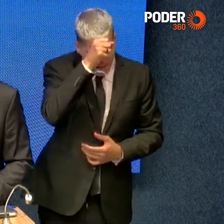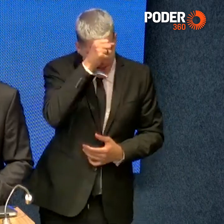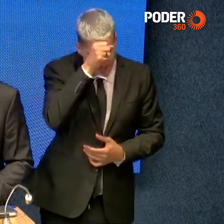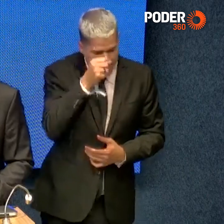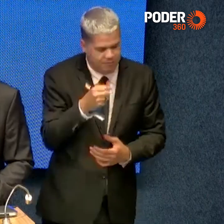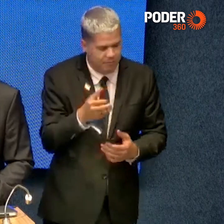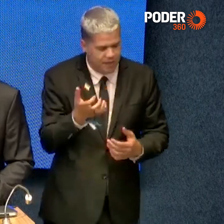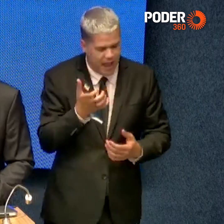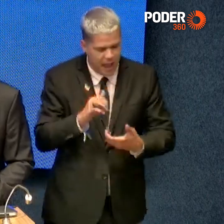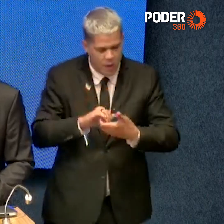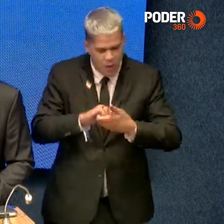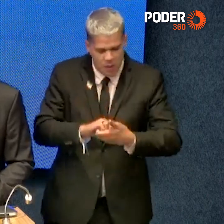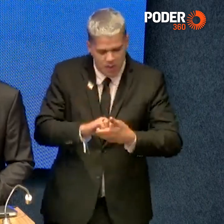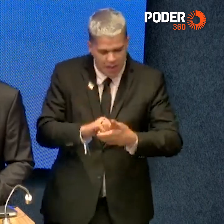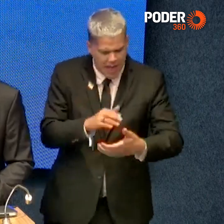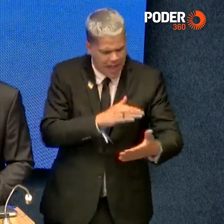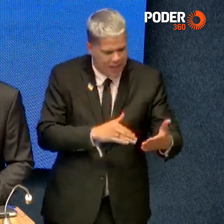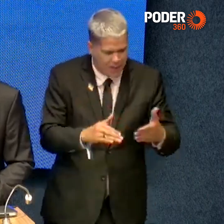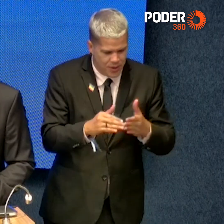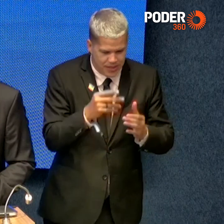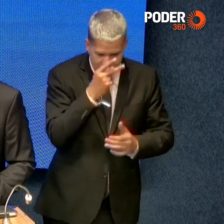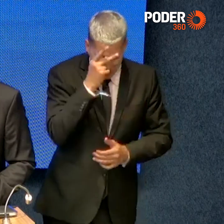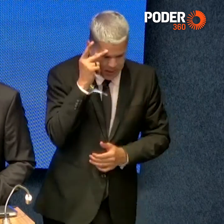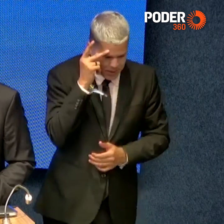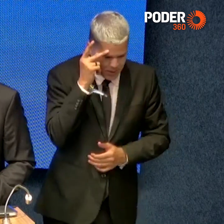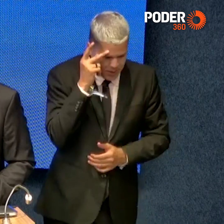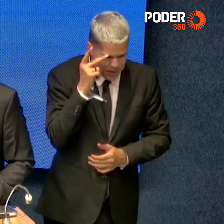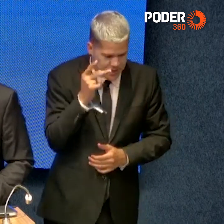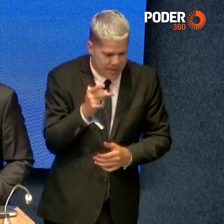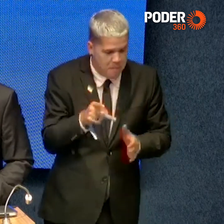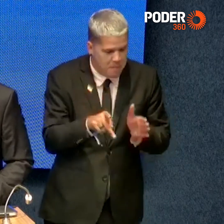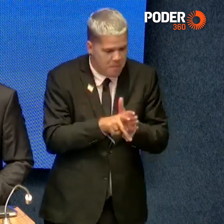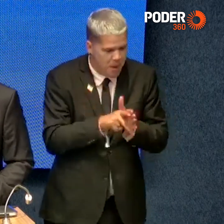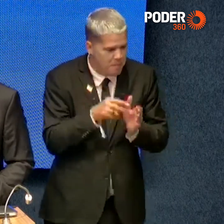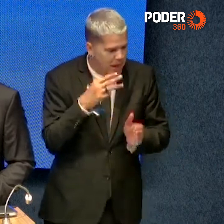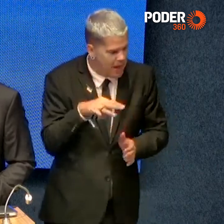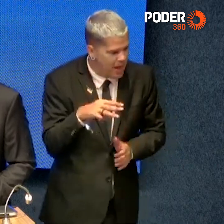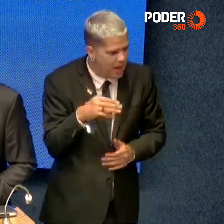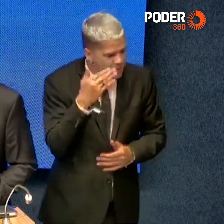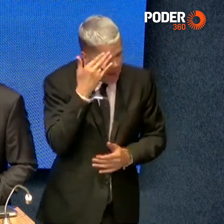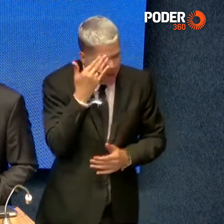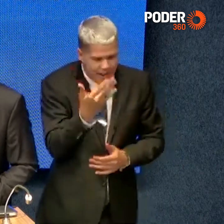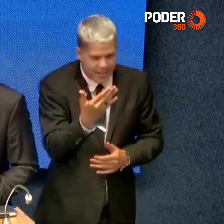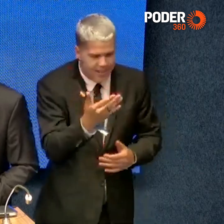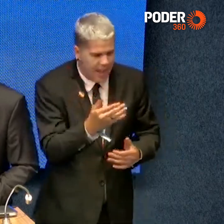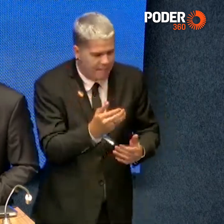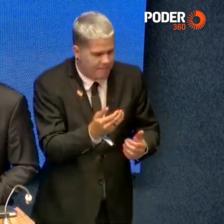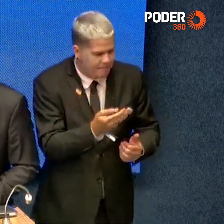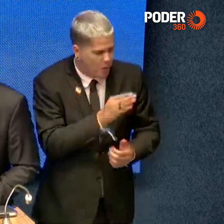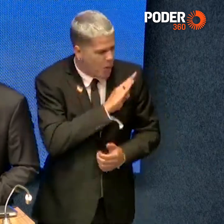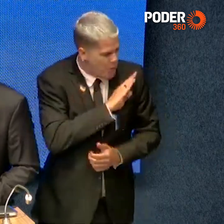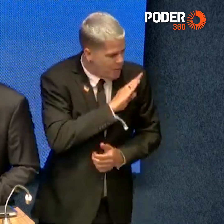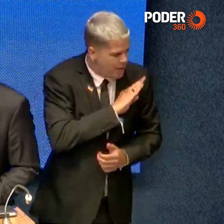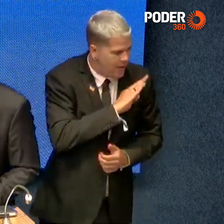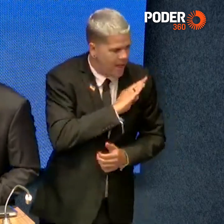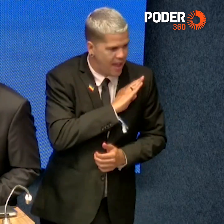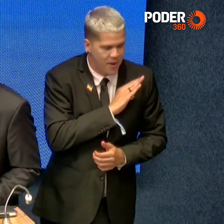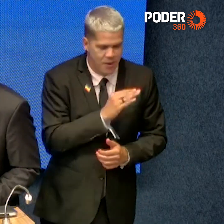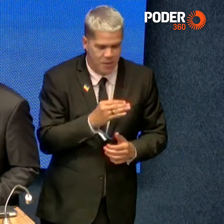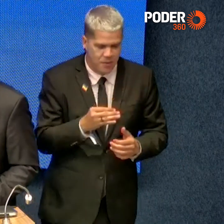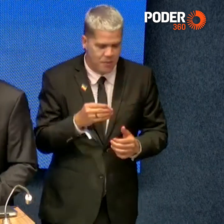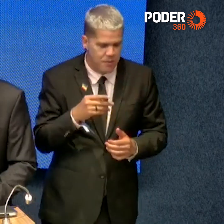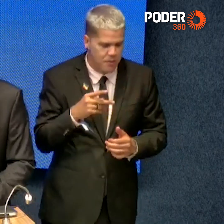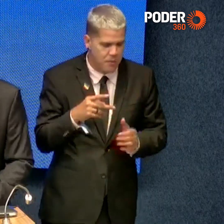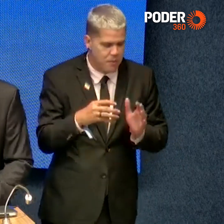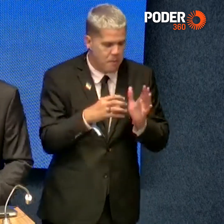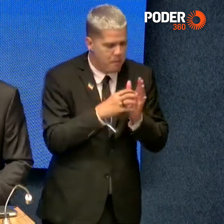agradecer a todos os companheiros de partido do União Brasil aqui e faço meus cumprimentos em nome